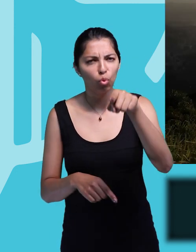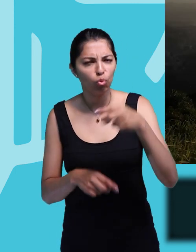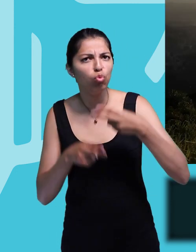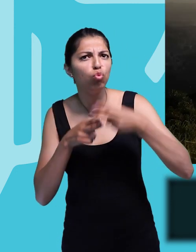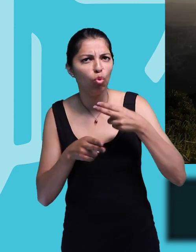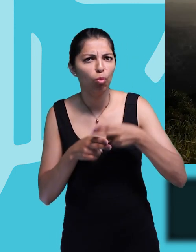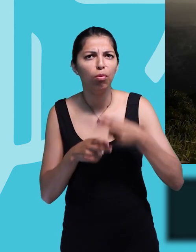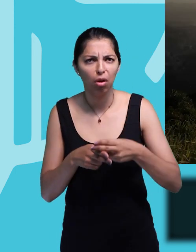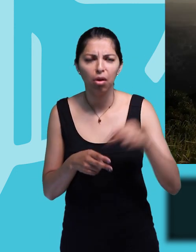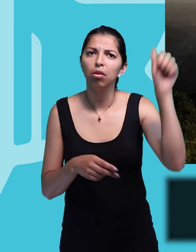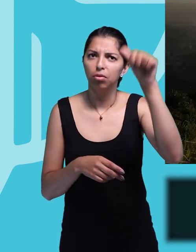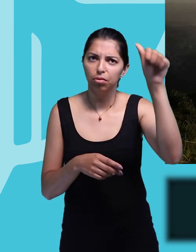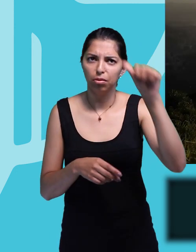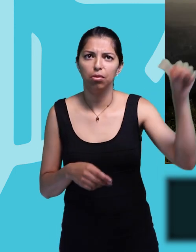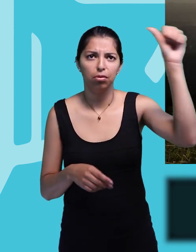Vamos a ingresar el usuario.